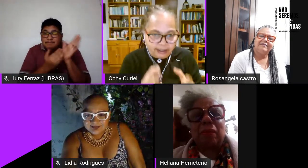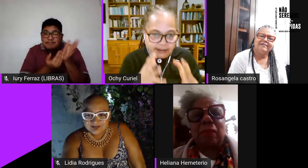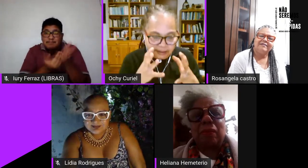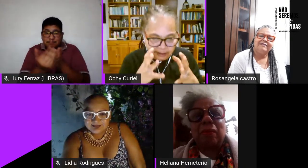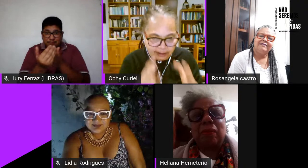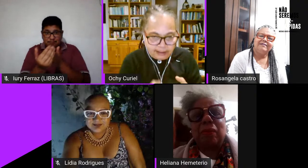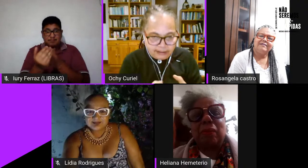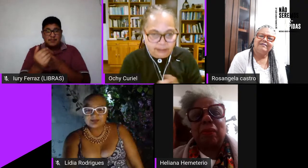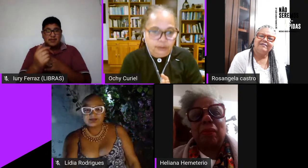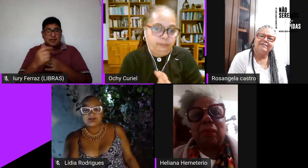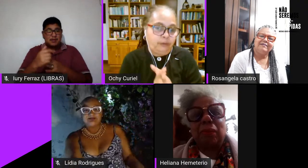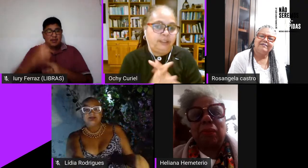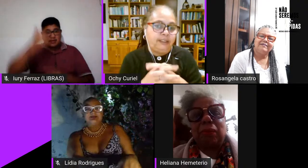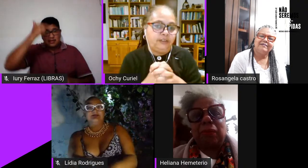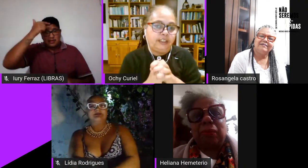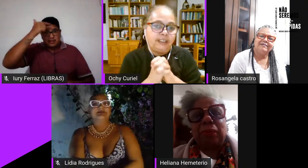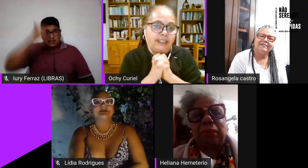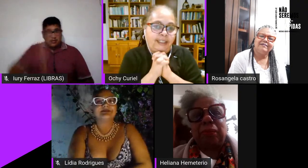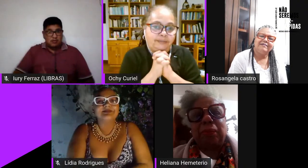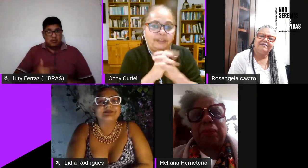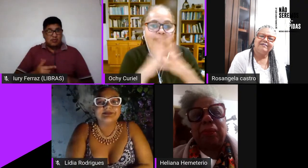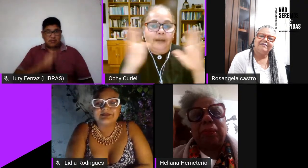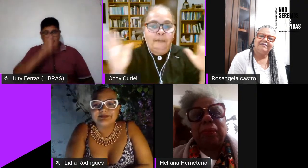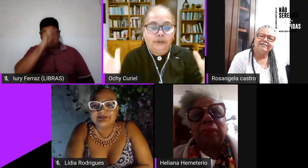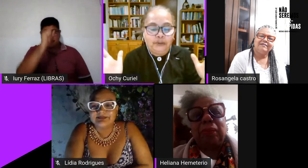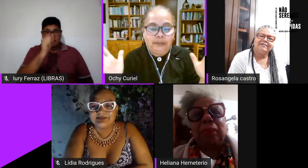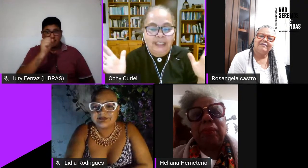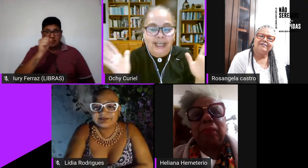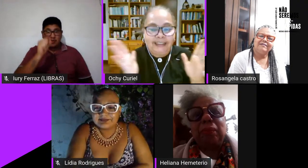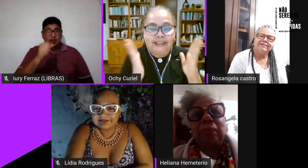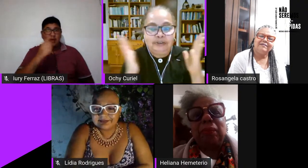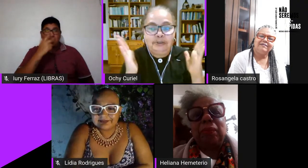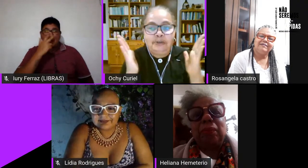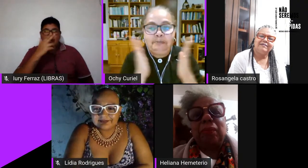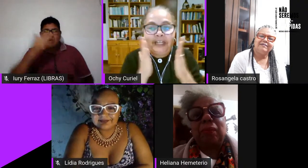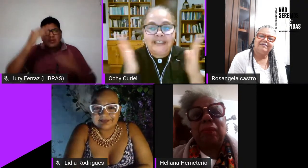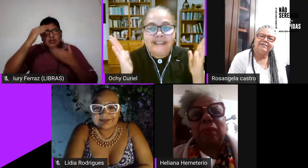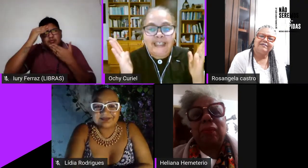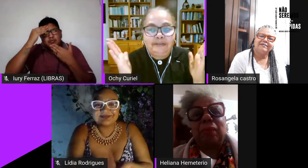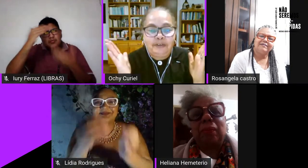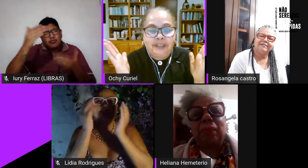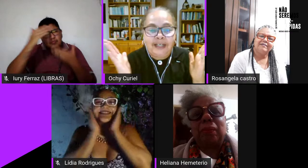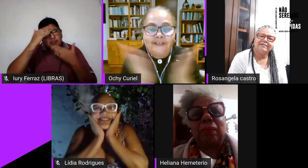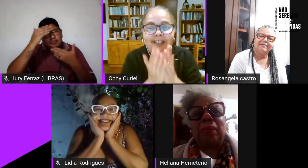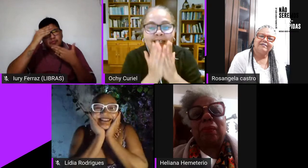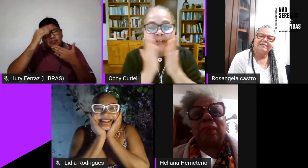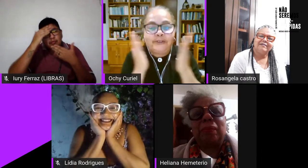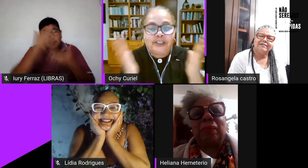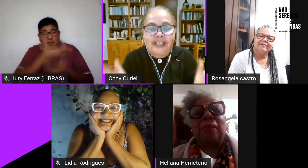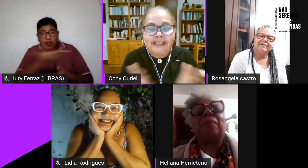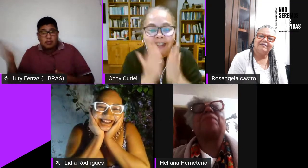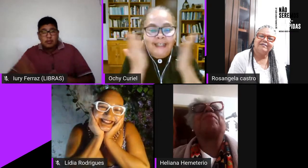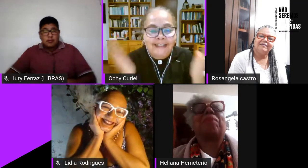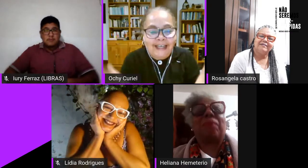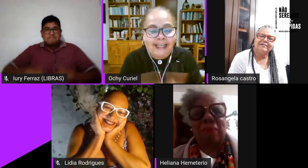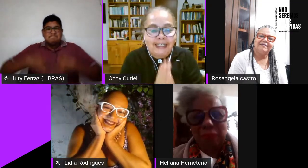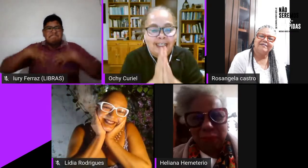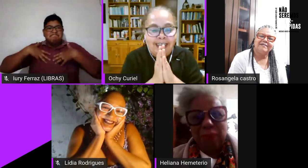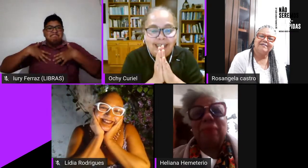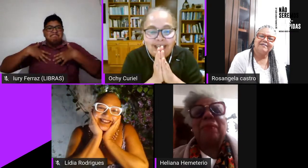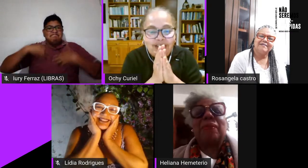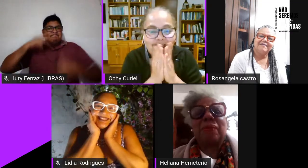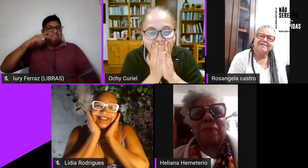radicales em termos políticos assim que muito obrigada a todos um prazer volver a ver a Rosaze a